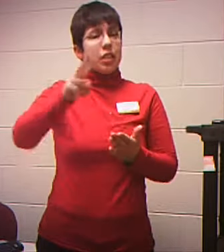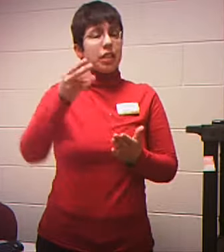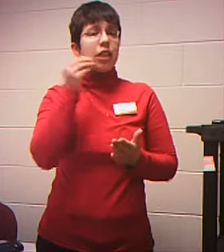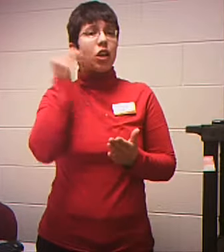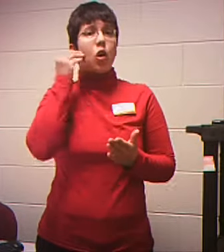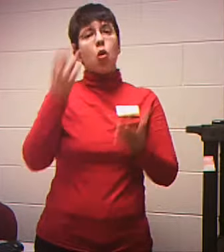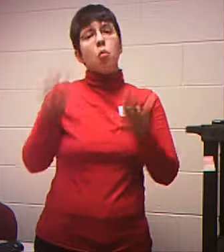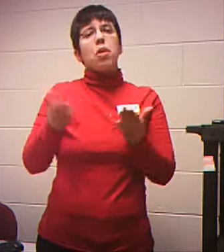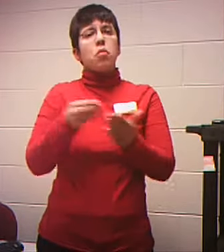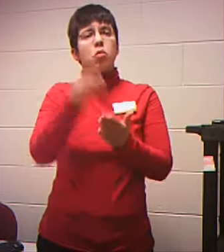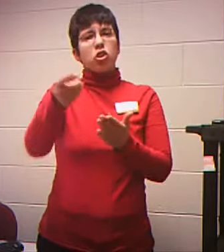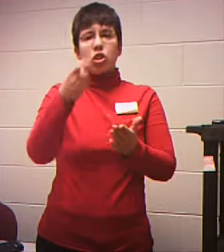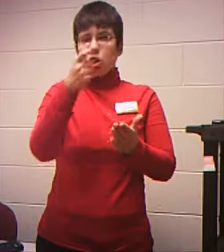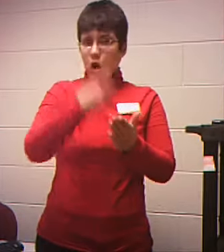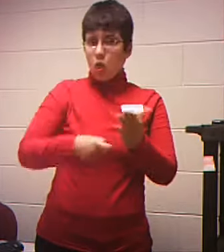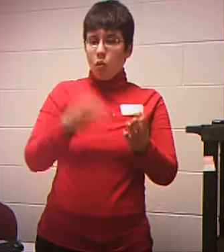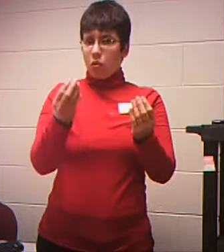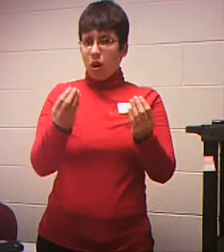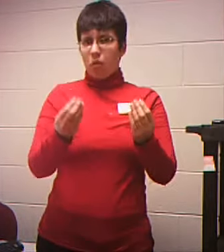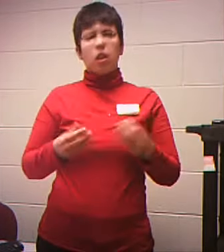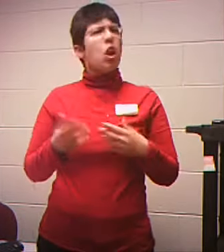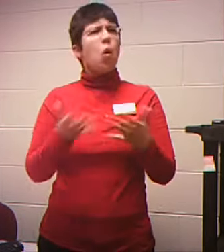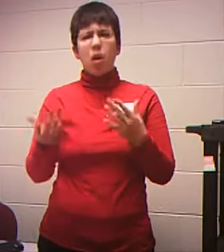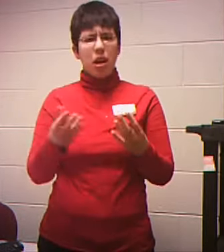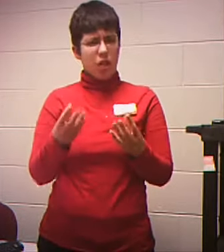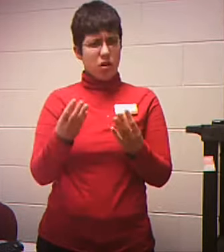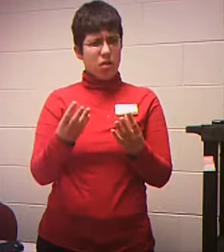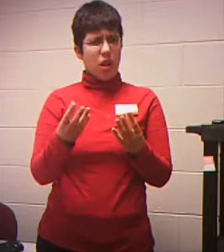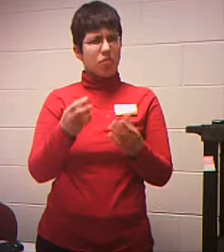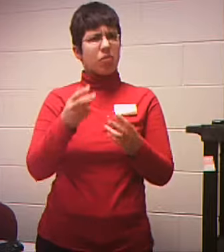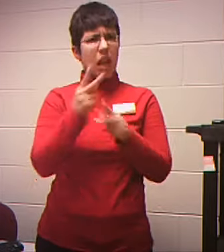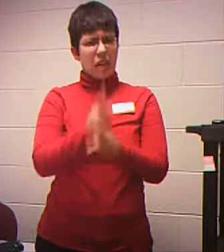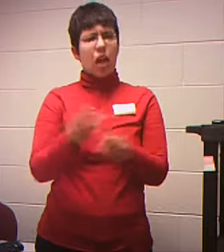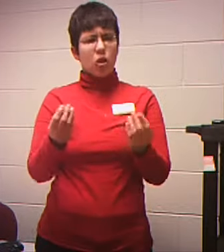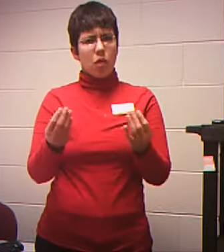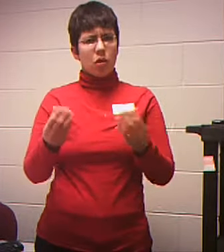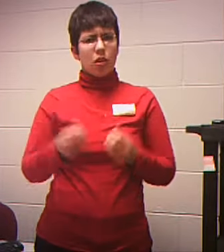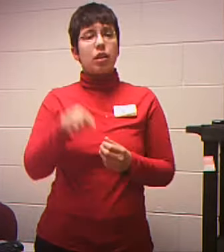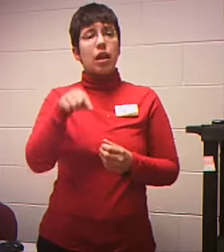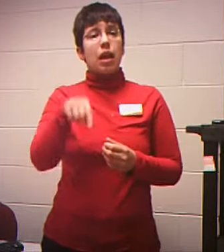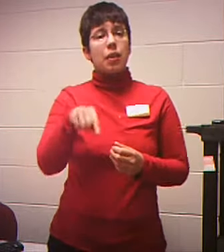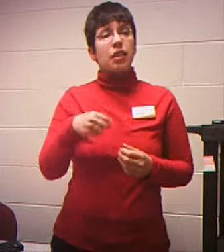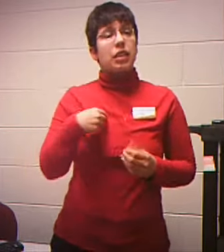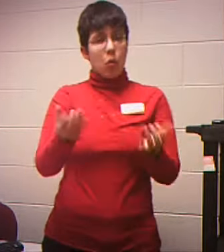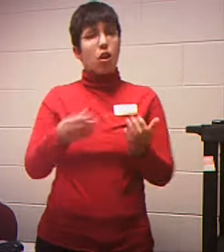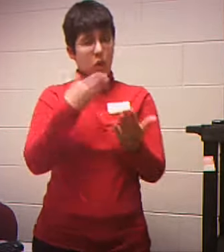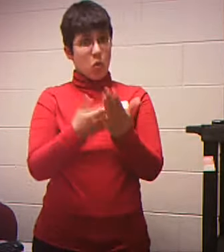Whatever type of property That is Now in this case I want to get Pre-approved So I don't necessarily Know